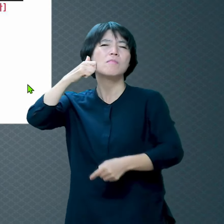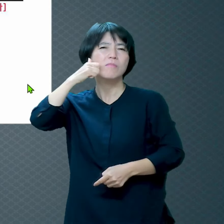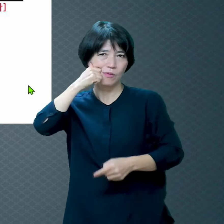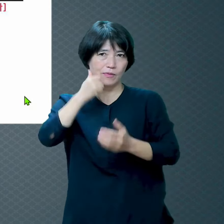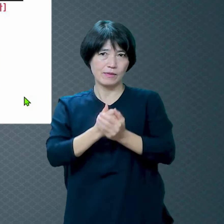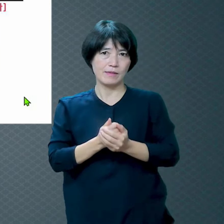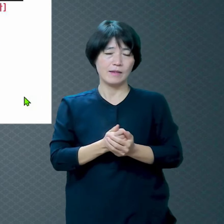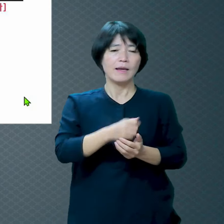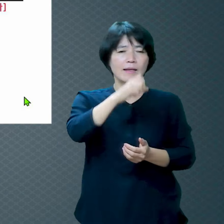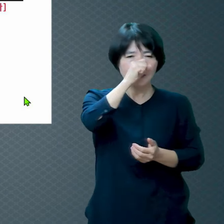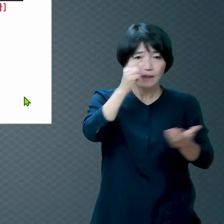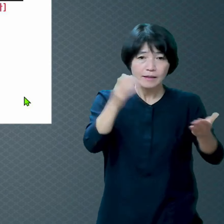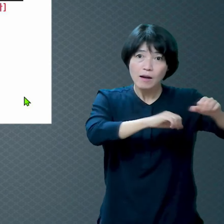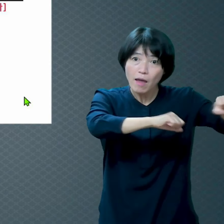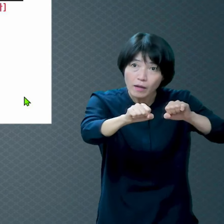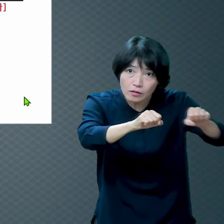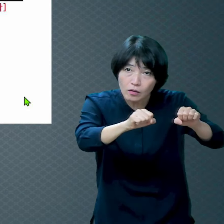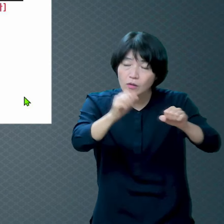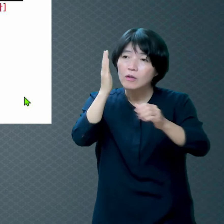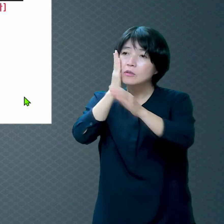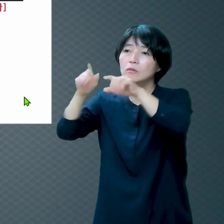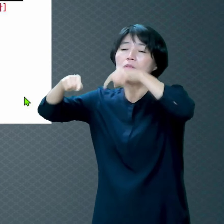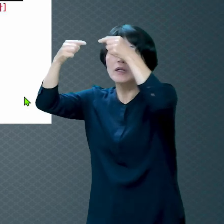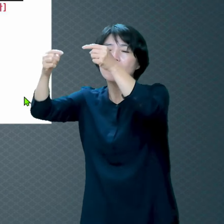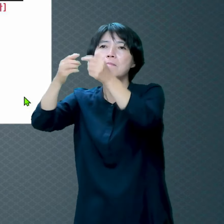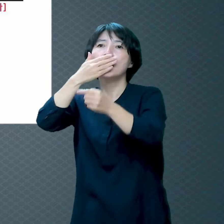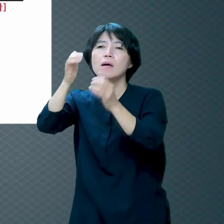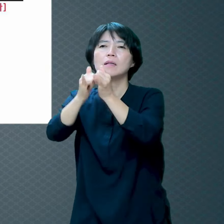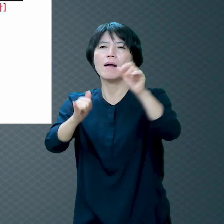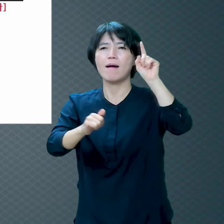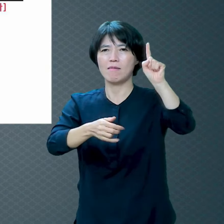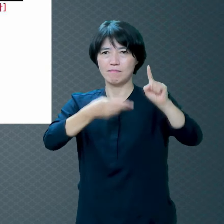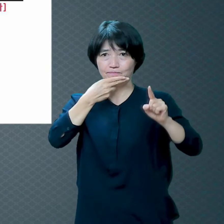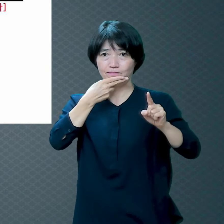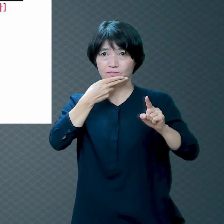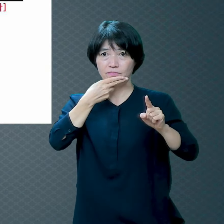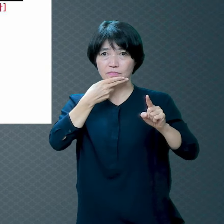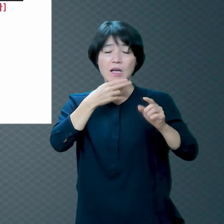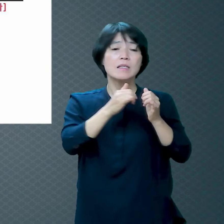천국 갈 사람은 한 사람도 없습니다 왜? 착하게 못 사니까